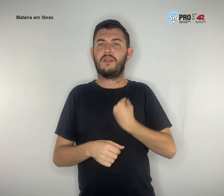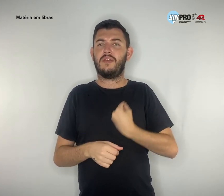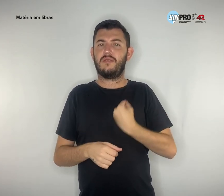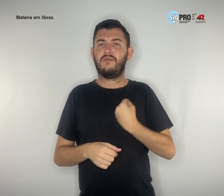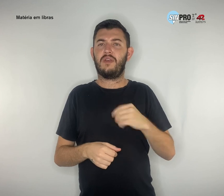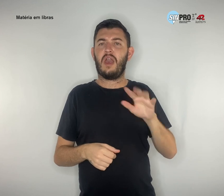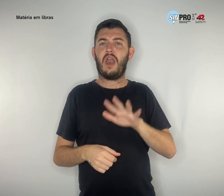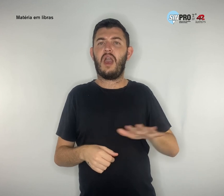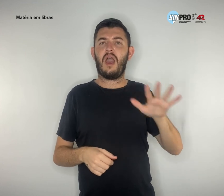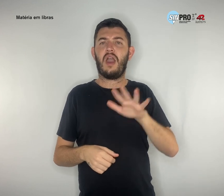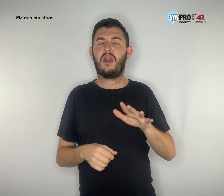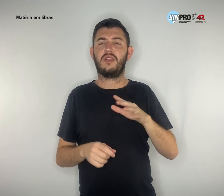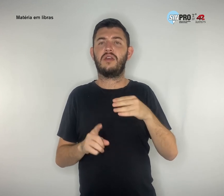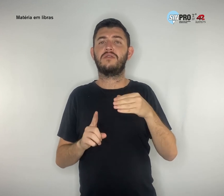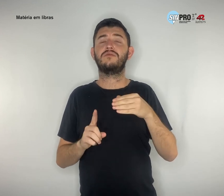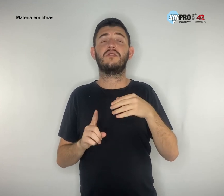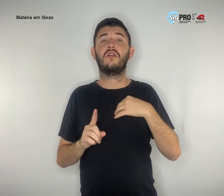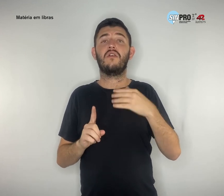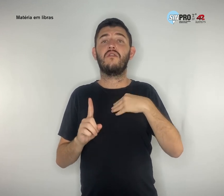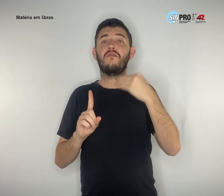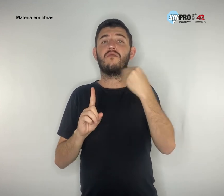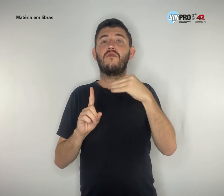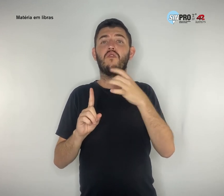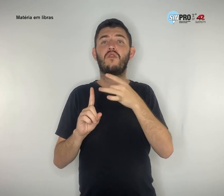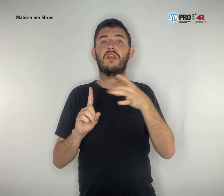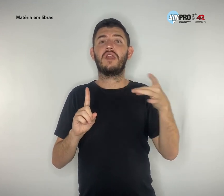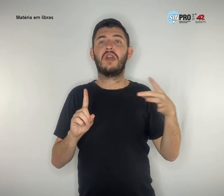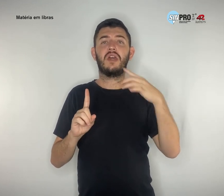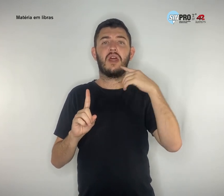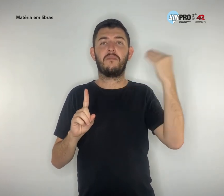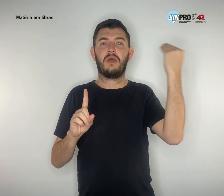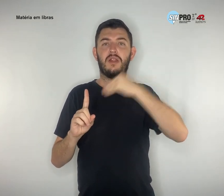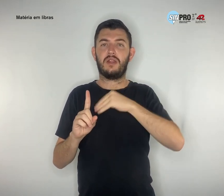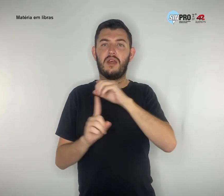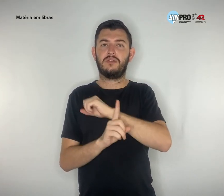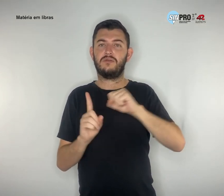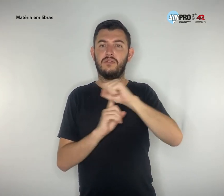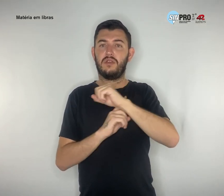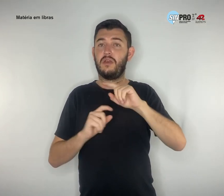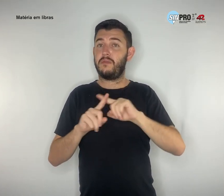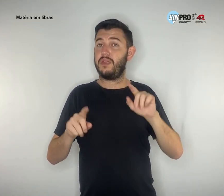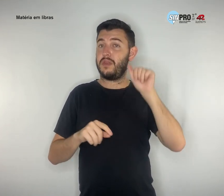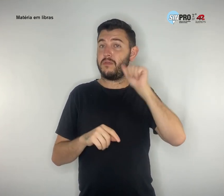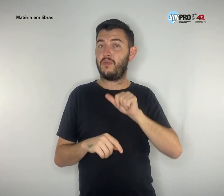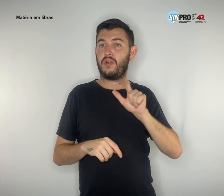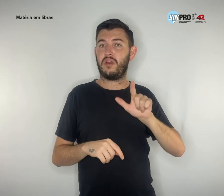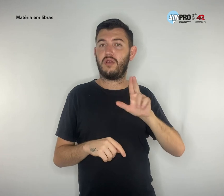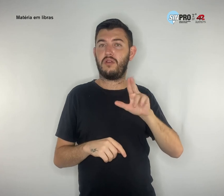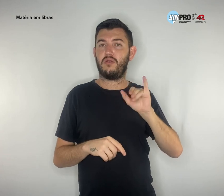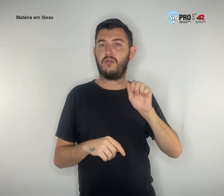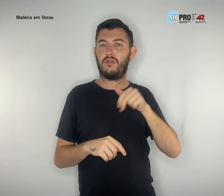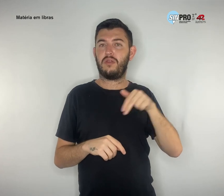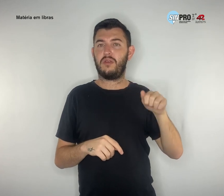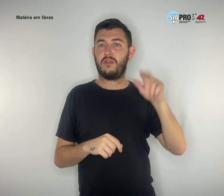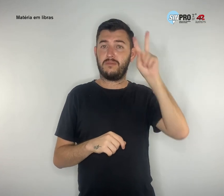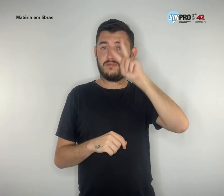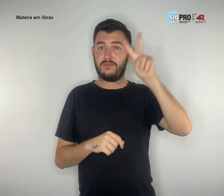vulnerabilidade social. Luciana também lembrou que a rede está com defasagem de professores,